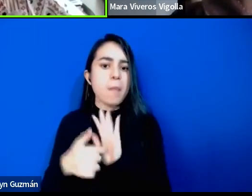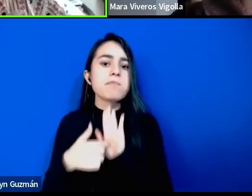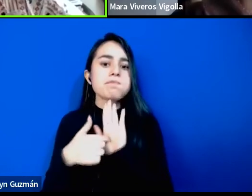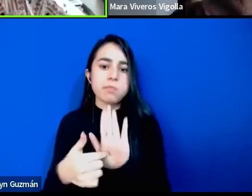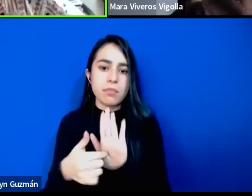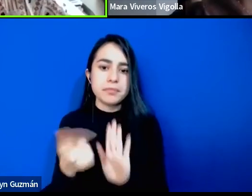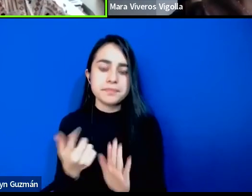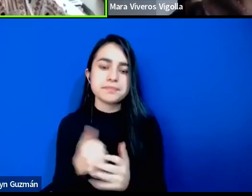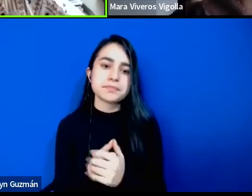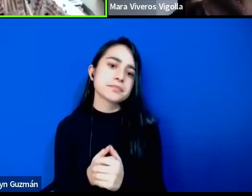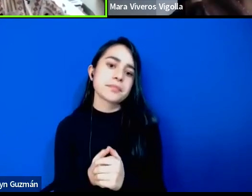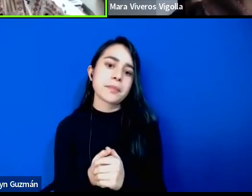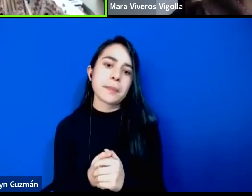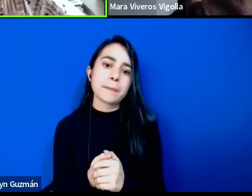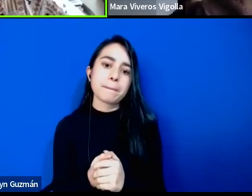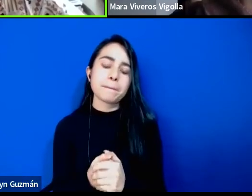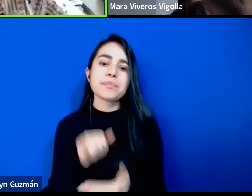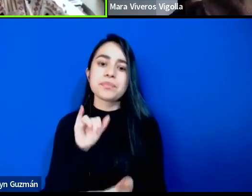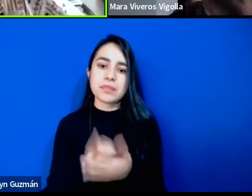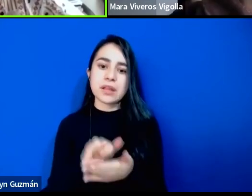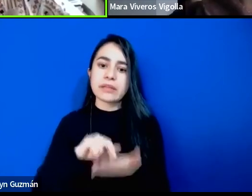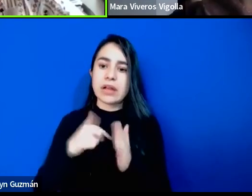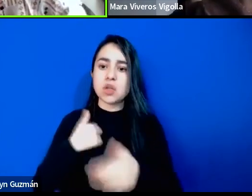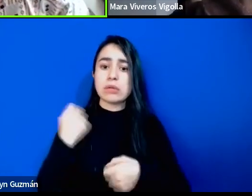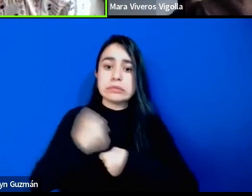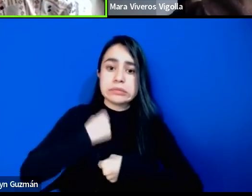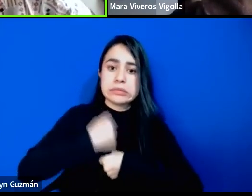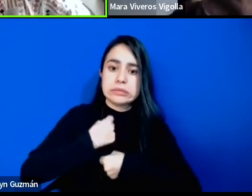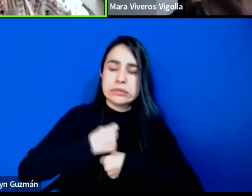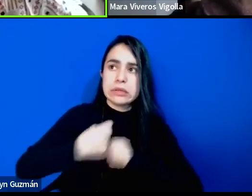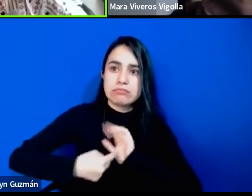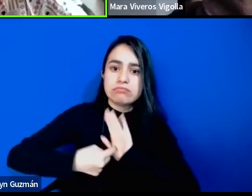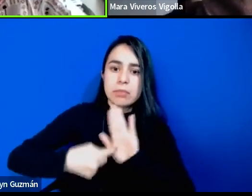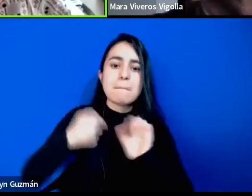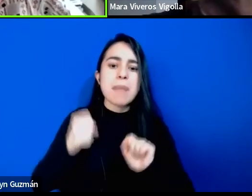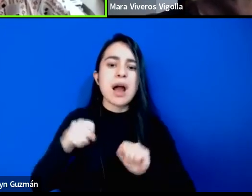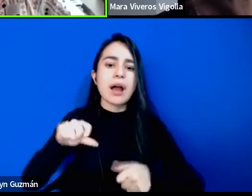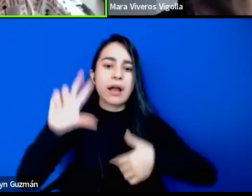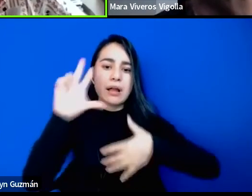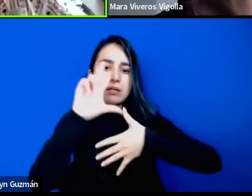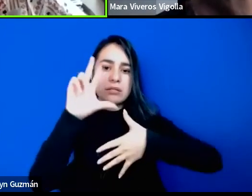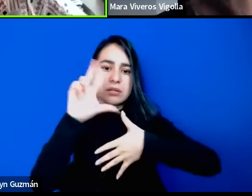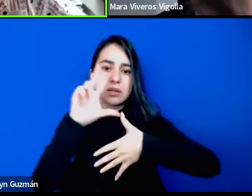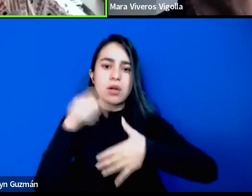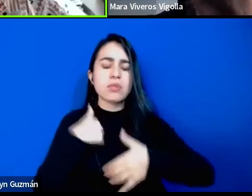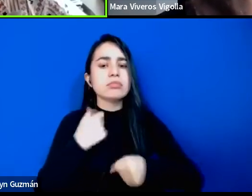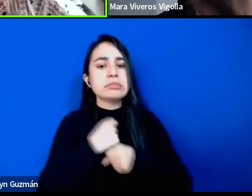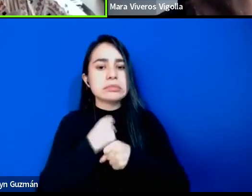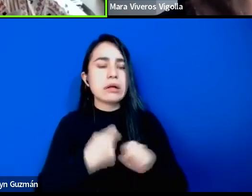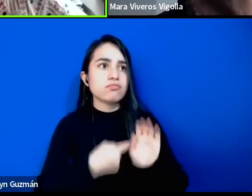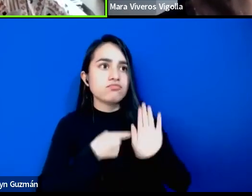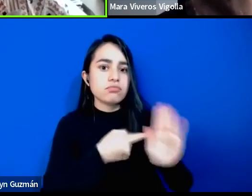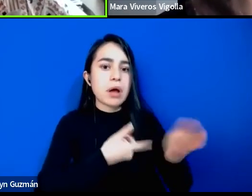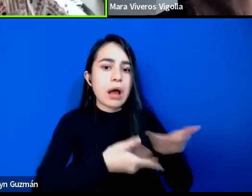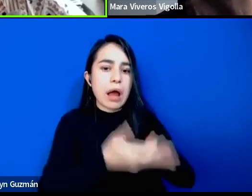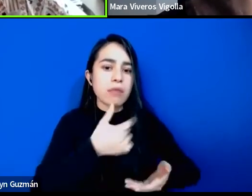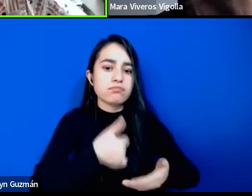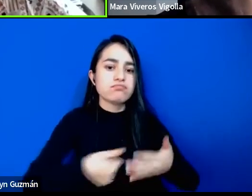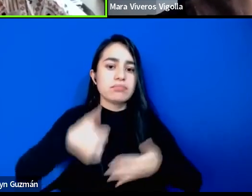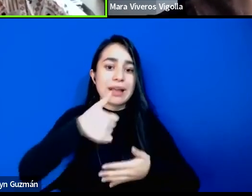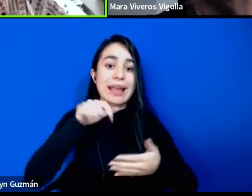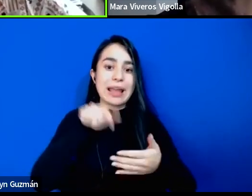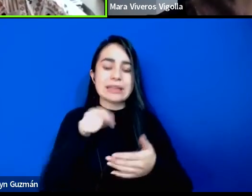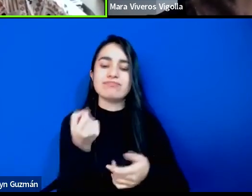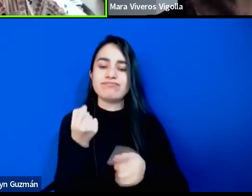de esa meritocracia en las clases medias latinoamericanas justifican la violencia de Estado que pone en crisis